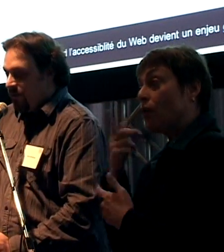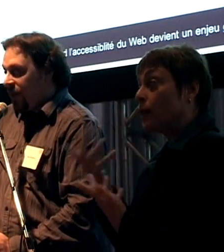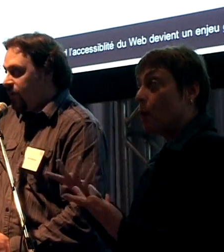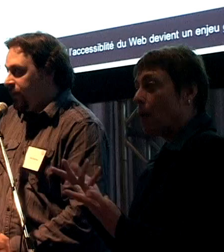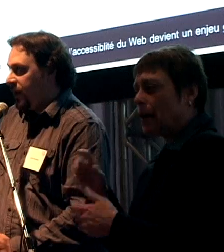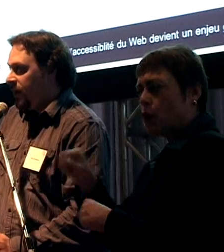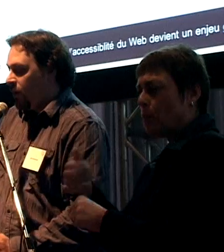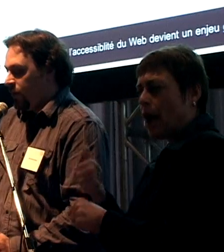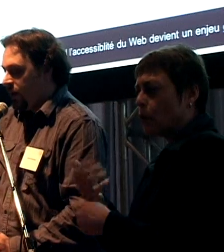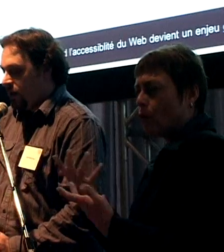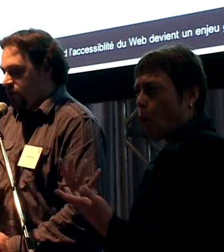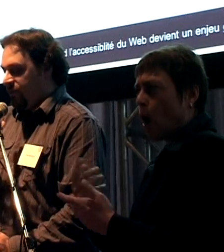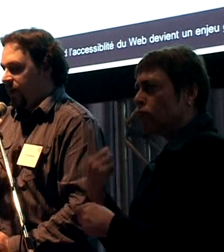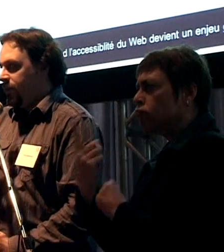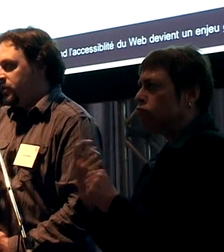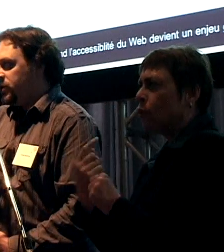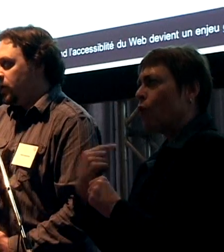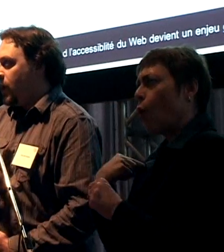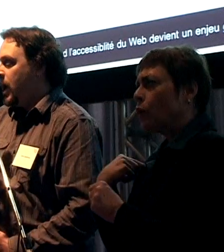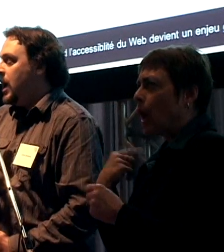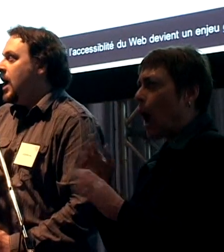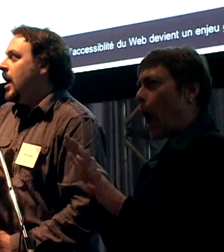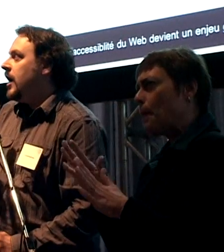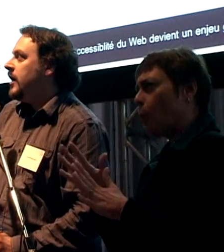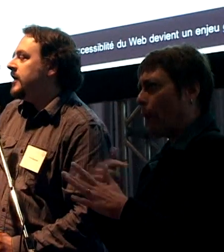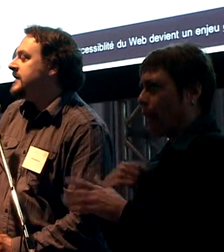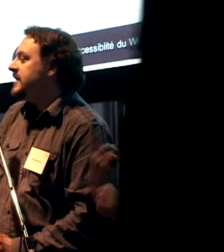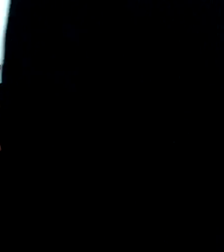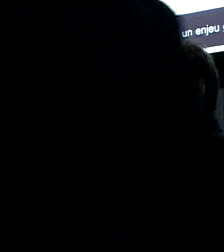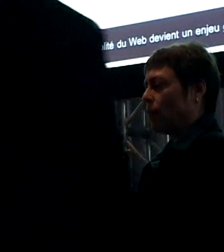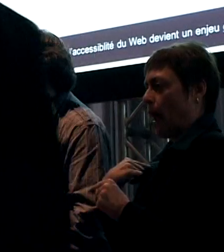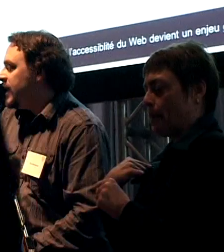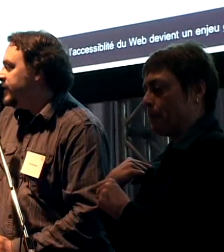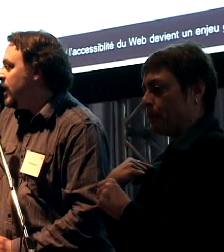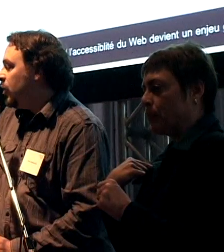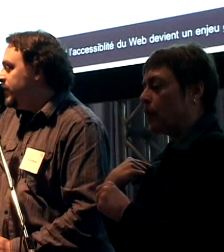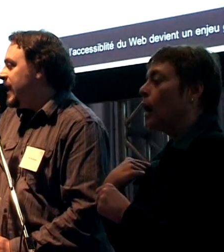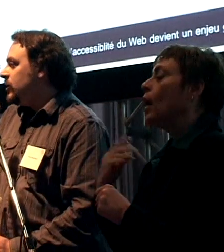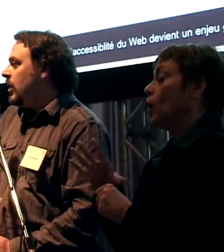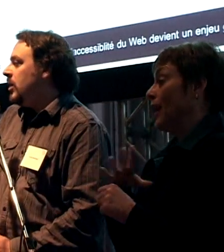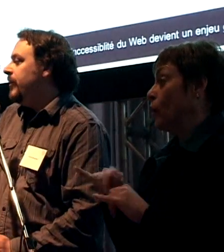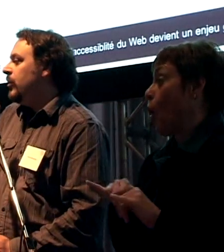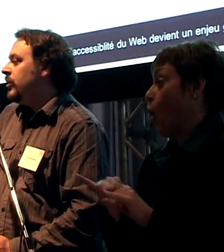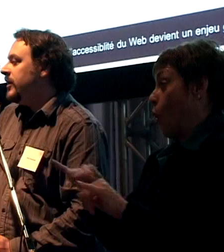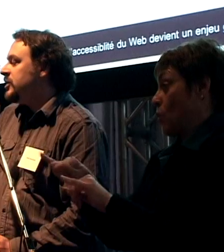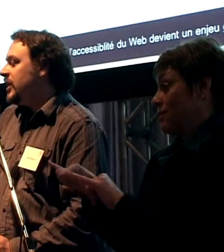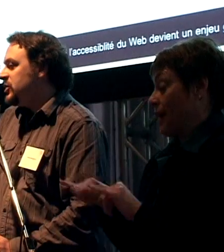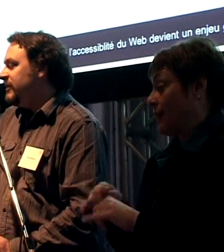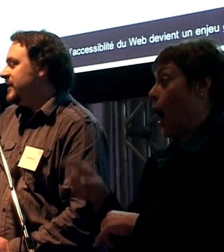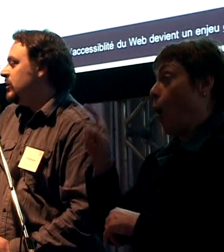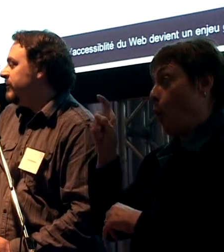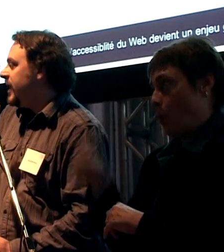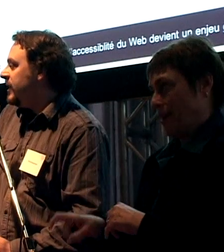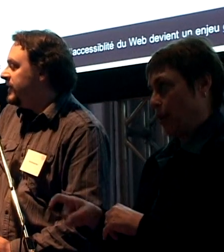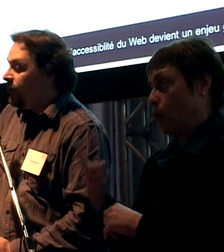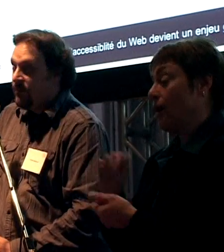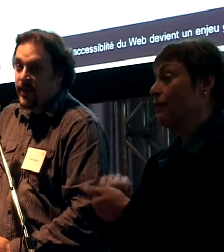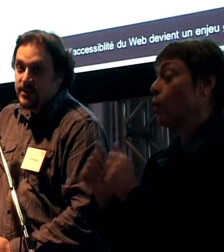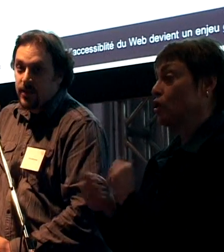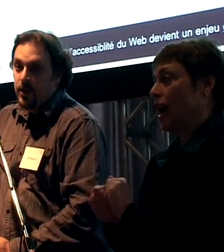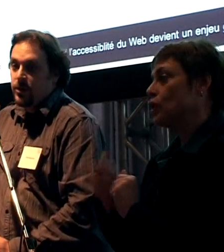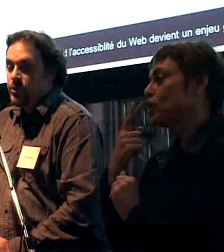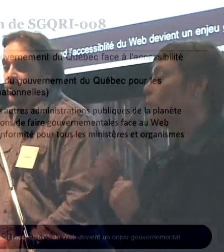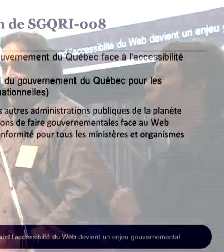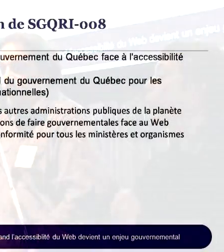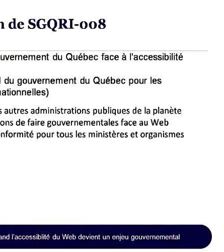mis en oeuvre il y à peu près un an, je vais me rapprocher, je crois, c'est justement un standard obligatoire pour changer les façons de faire des